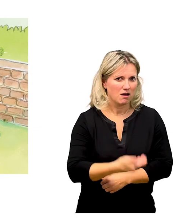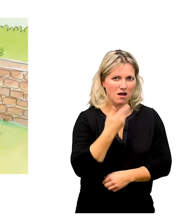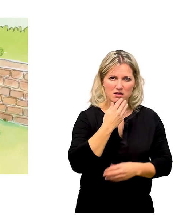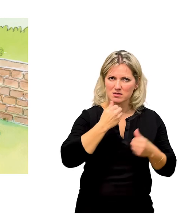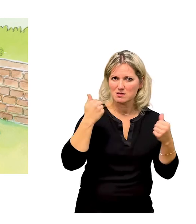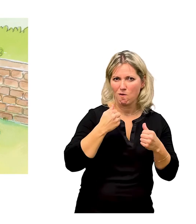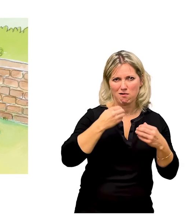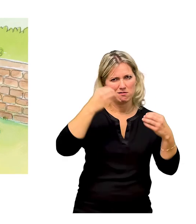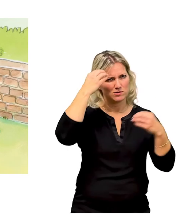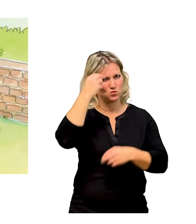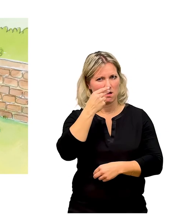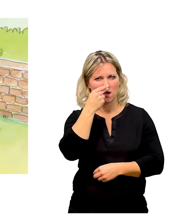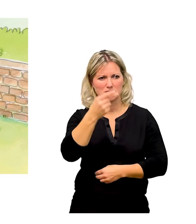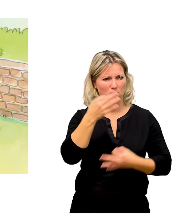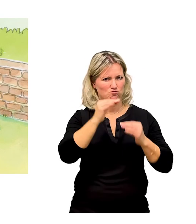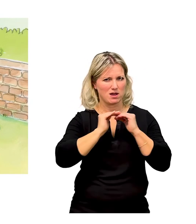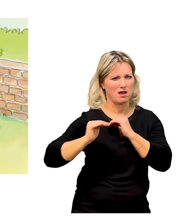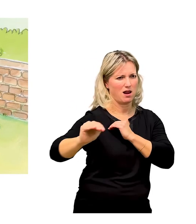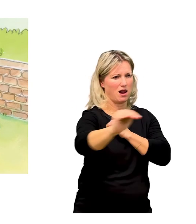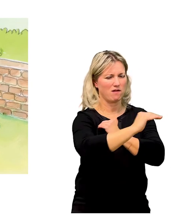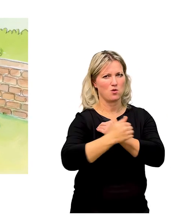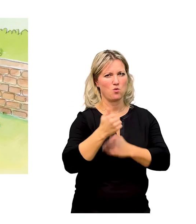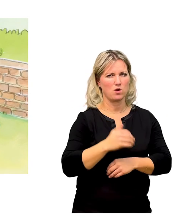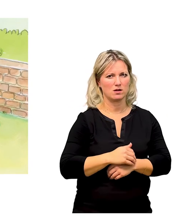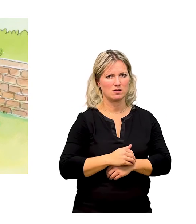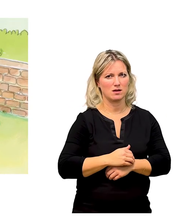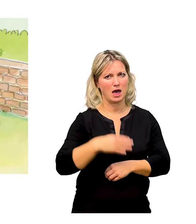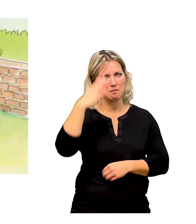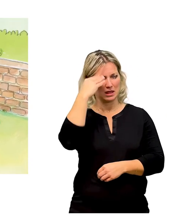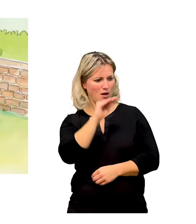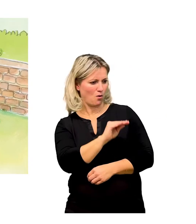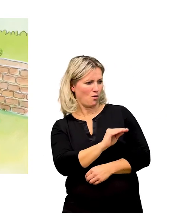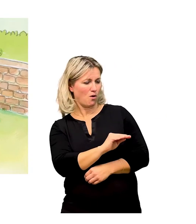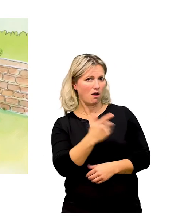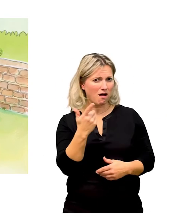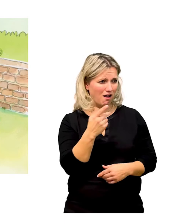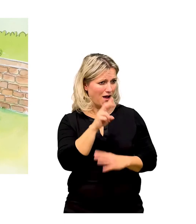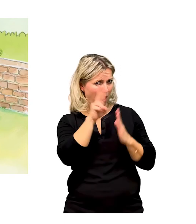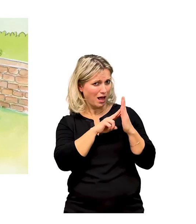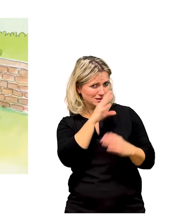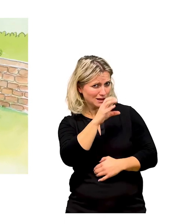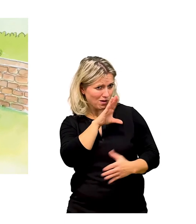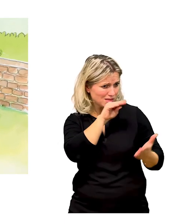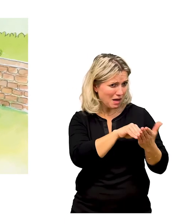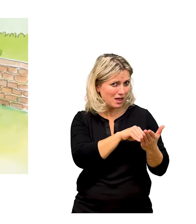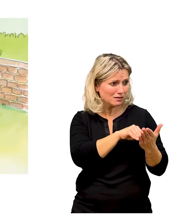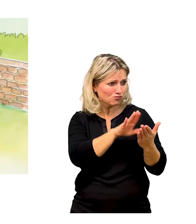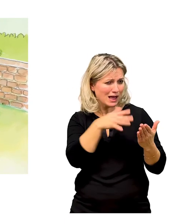toll, ruft Suna, als sie das große Spielfeld sieht. Darf ich beim Lese-Zoo mitmachen? fragt Matteo. Dazu gibt es